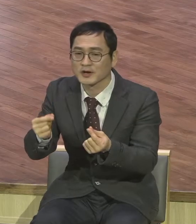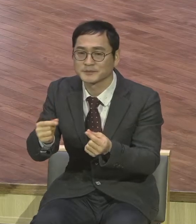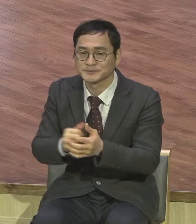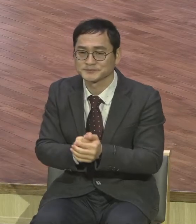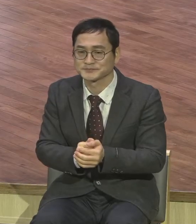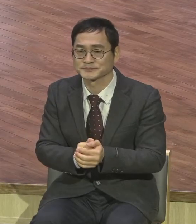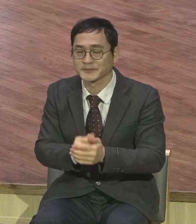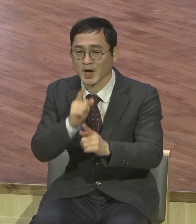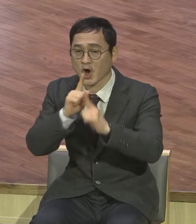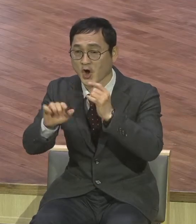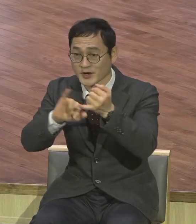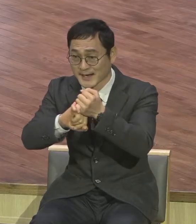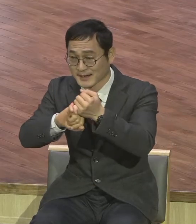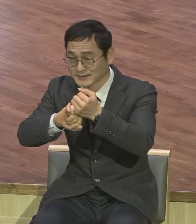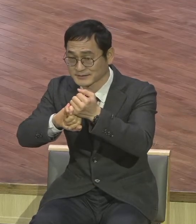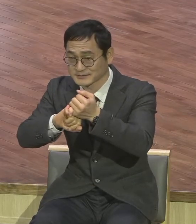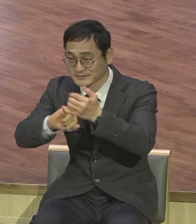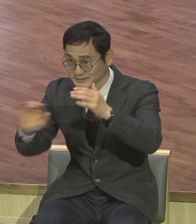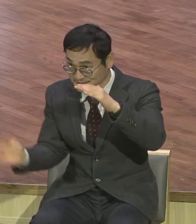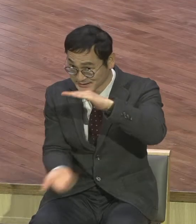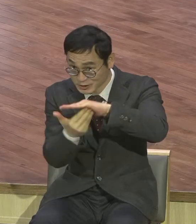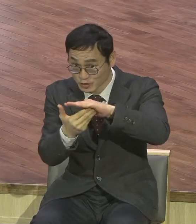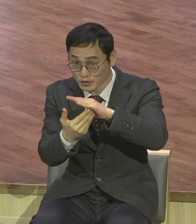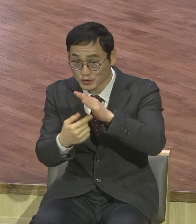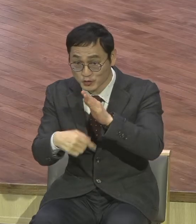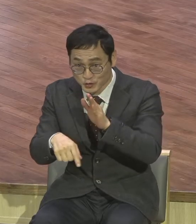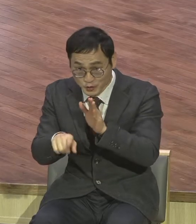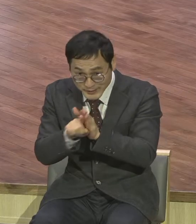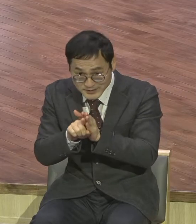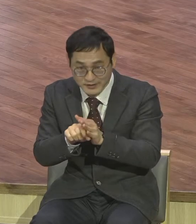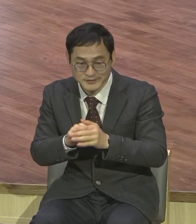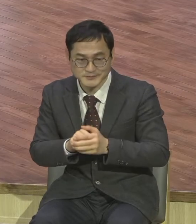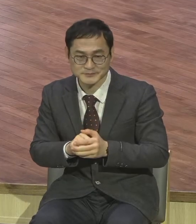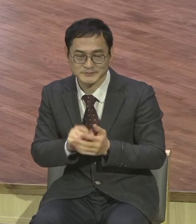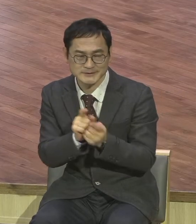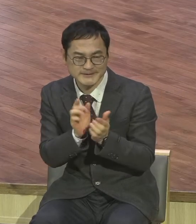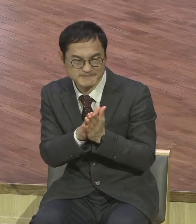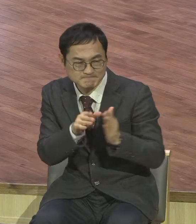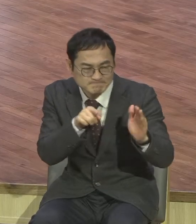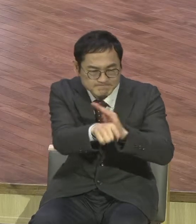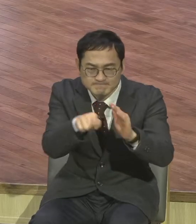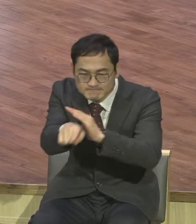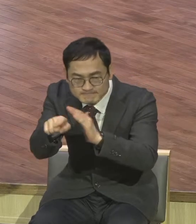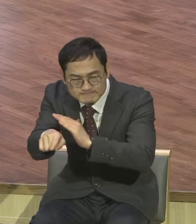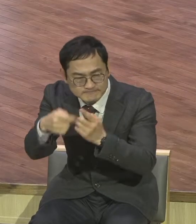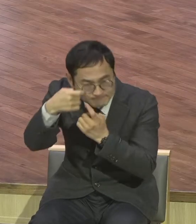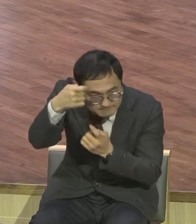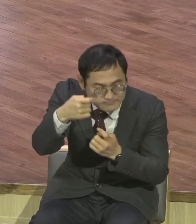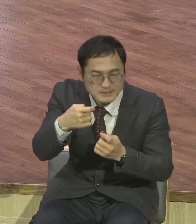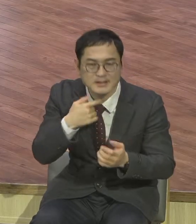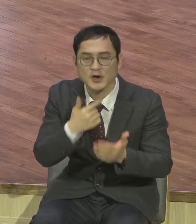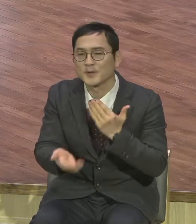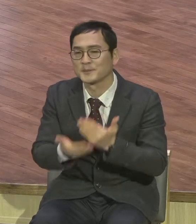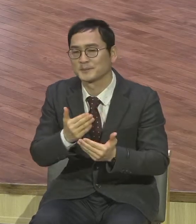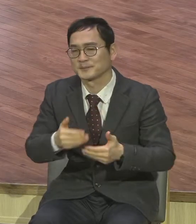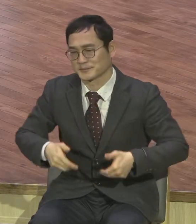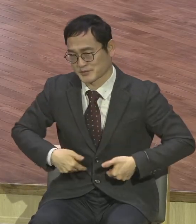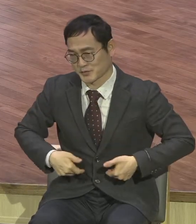그러한 행암의 응답을 맛봐야 돼요. 그리고 실행력. 이 말이 무슨 말입니까? 실은